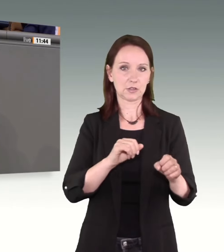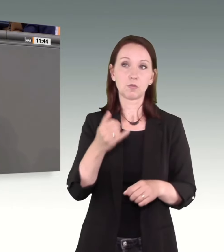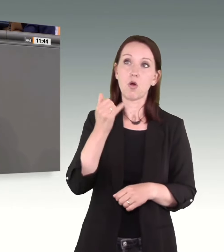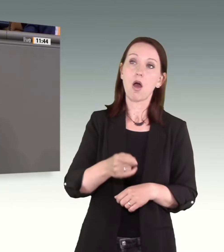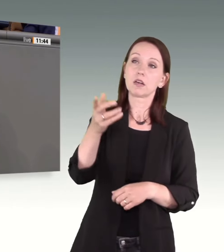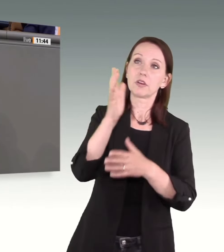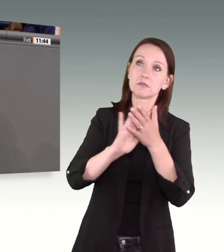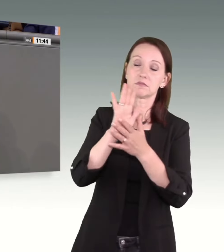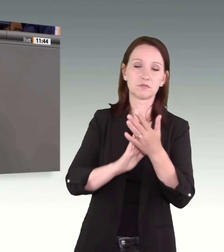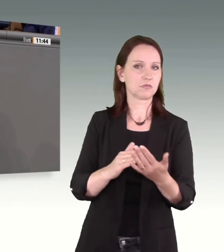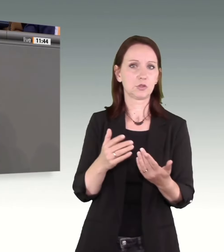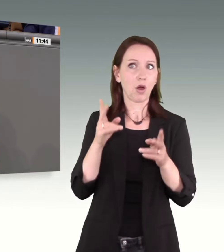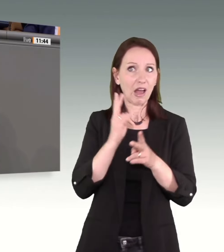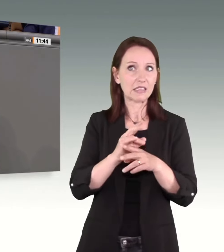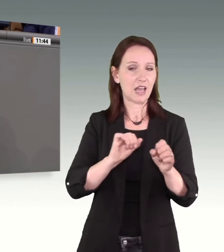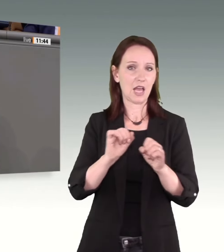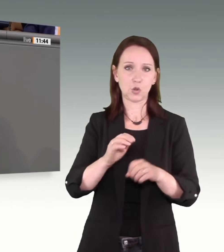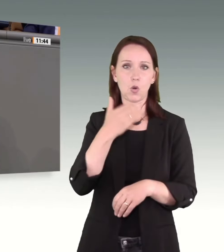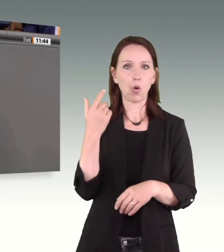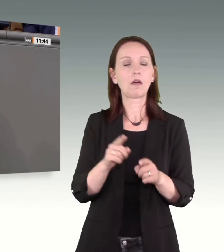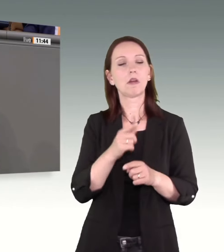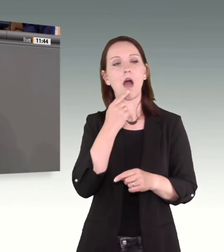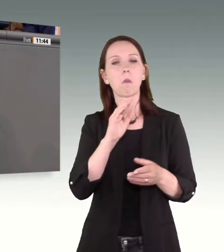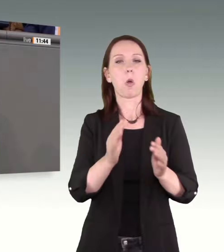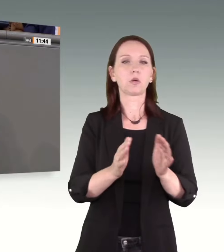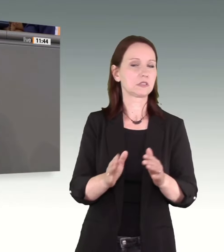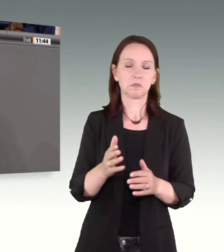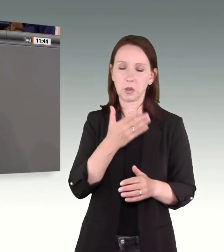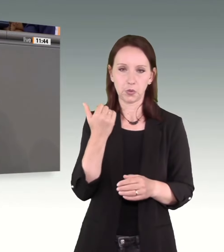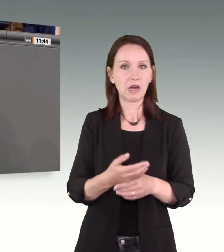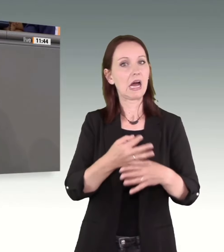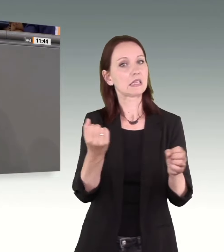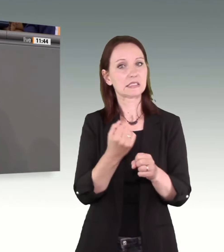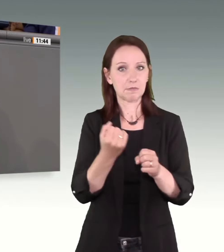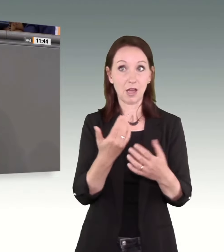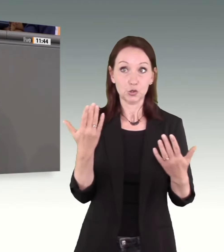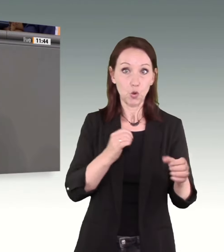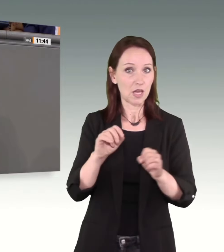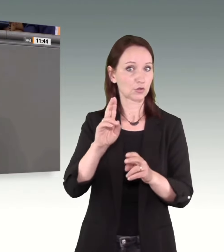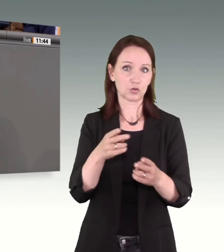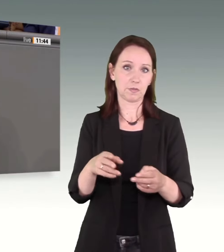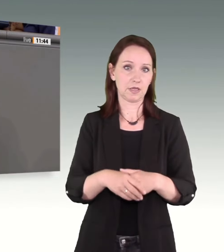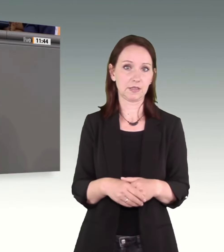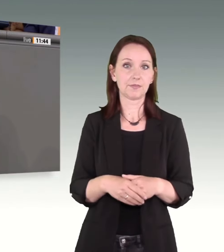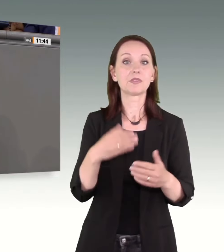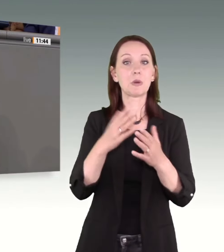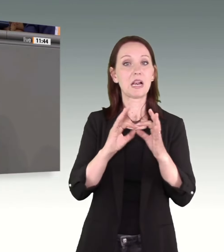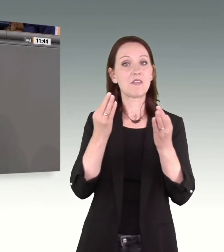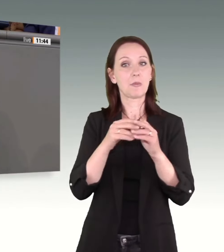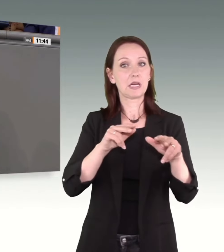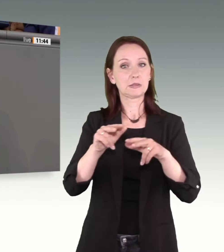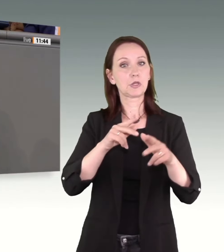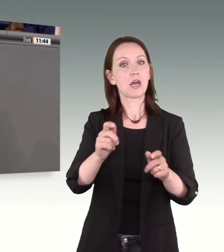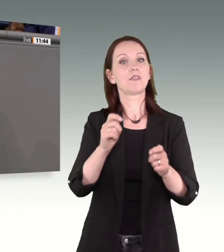Relativieren ist keine angemessene Reaktion. Nichtstun ist keine angemessene Reaktion. Und wenn man wie die Familienministerin Equal Pay